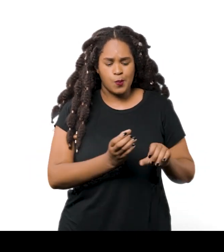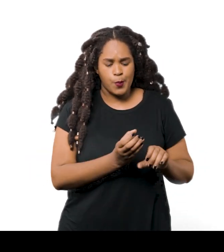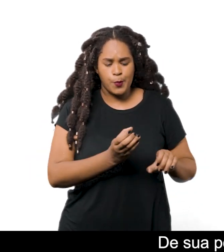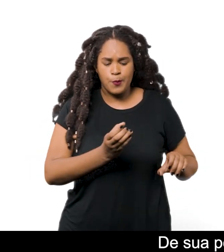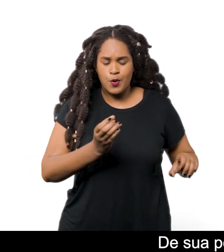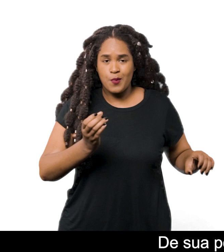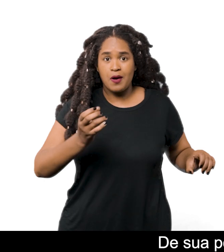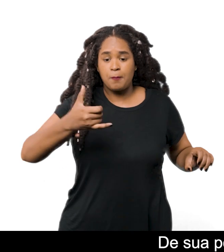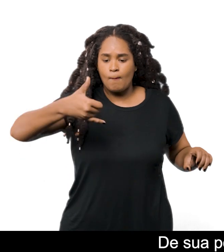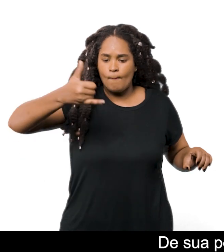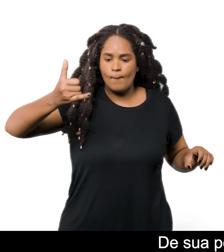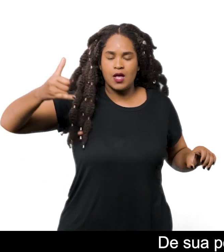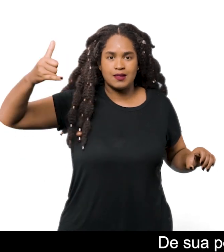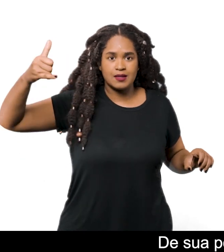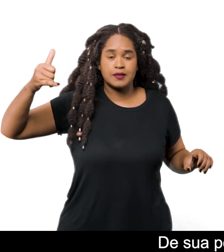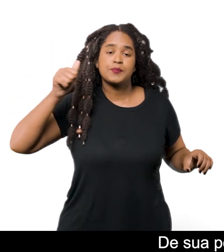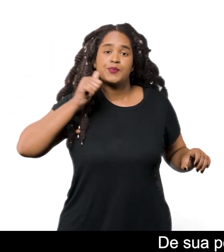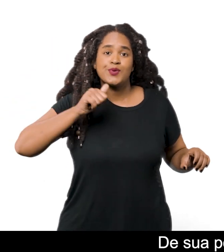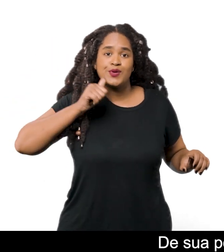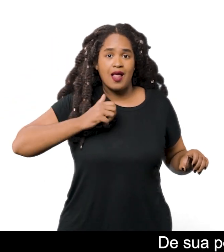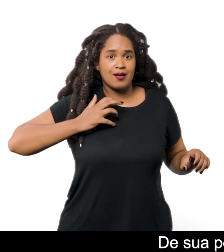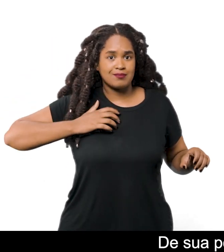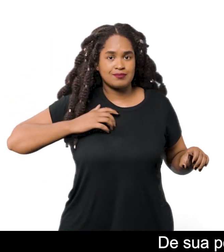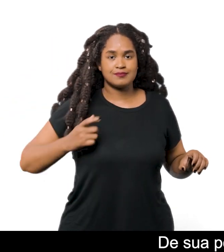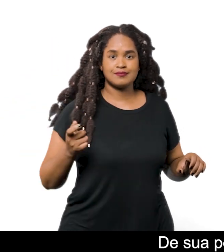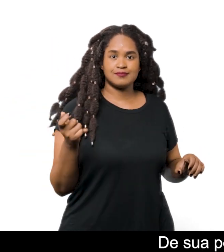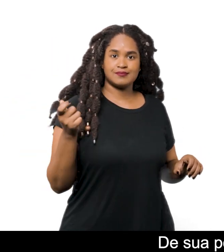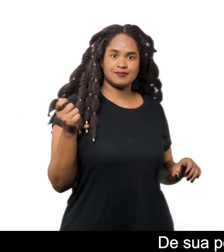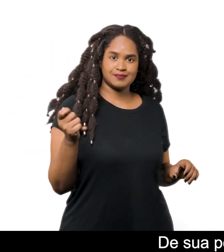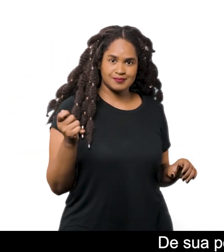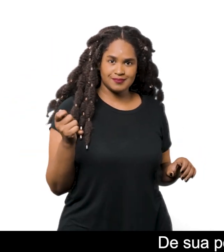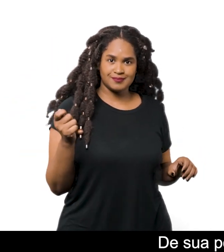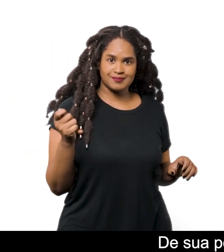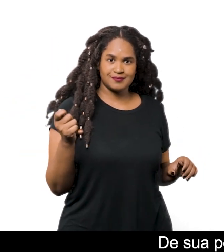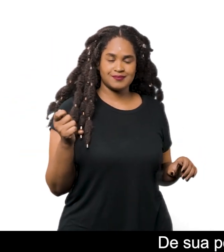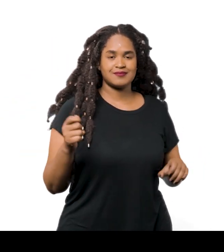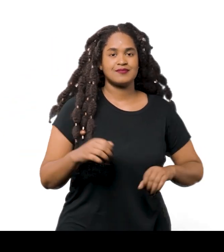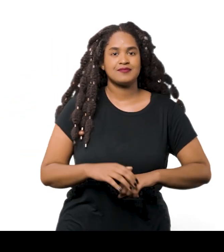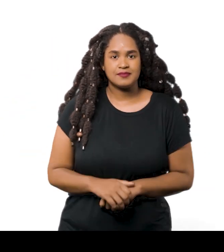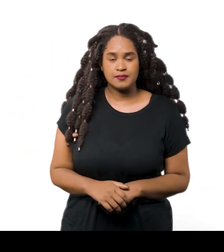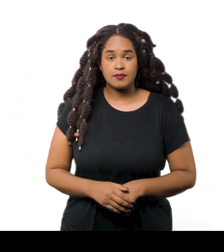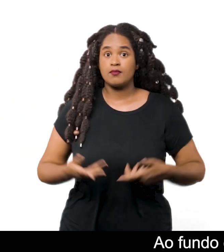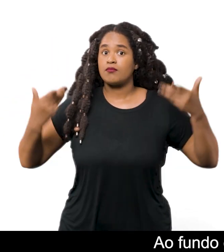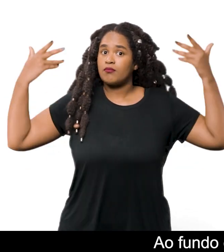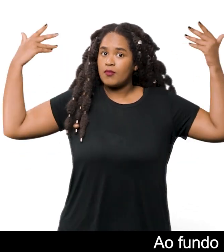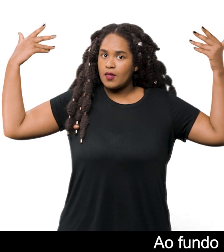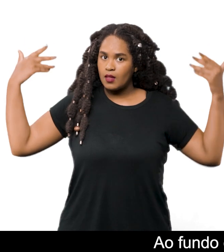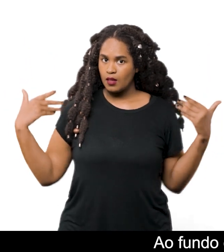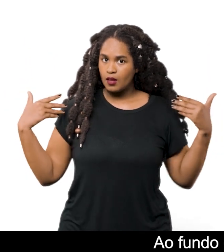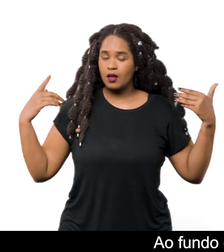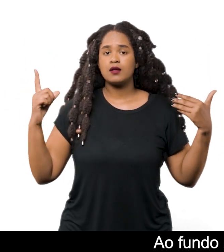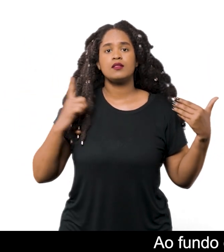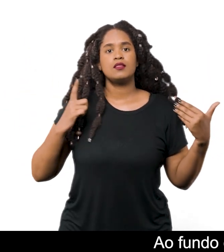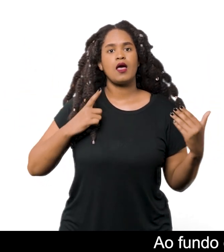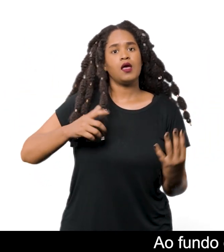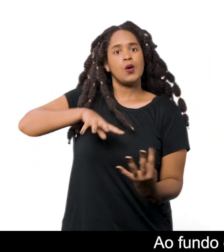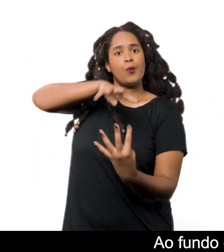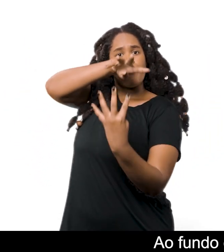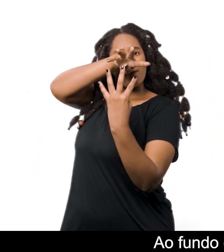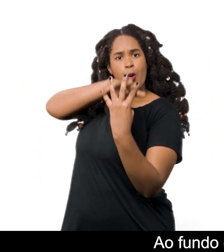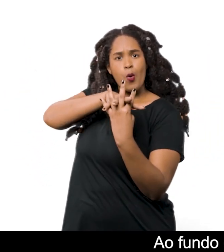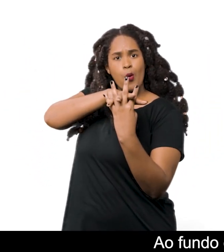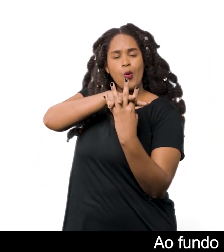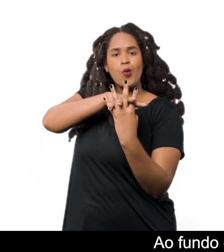De sua ponta sai uma linha, que Melissa segura com a mão esquerda Ao fundo está o enorme